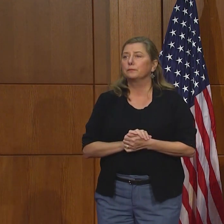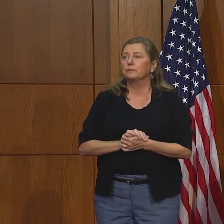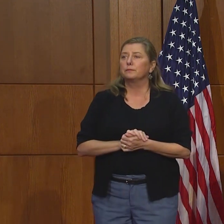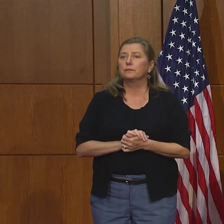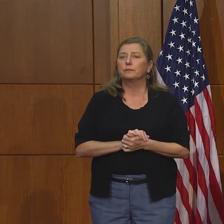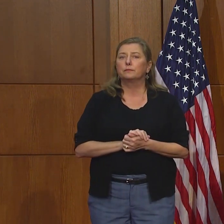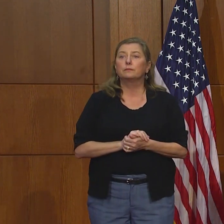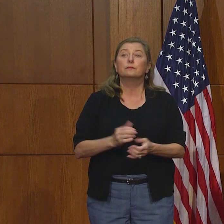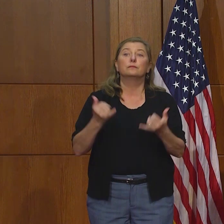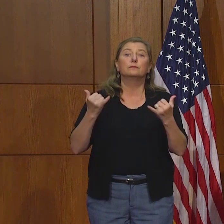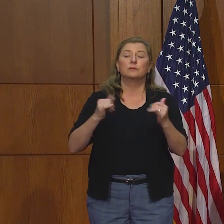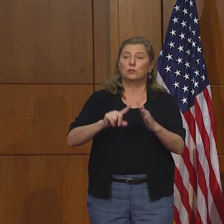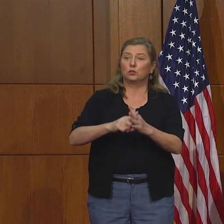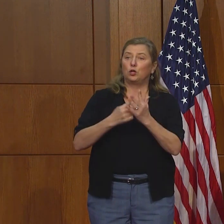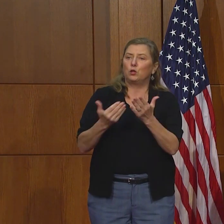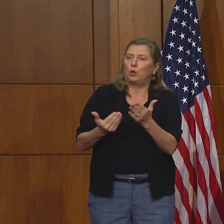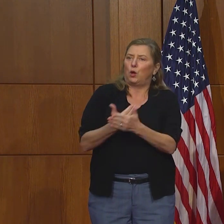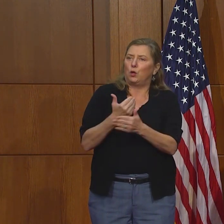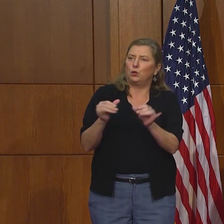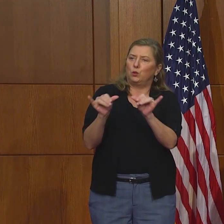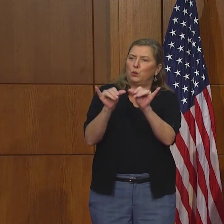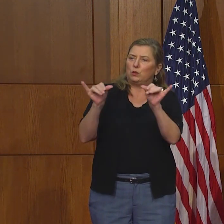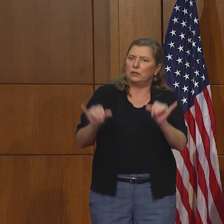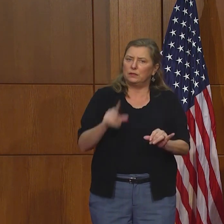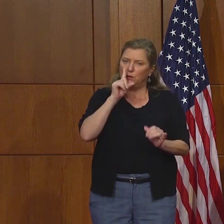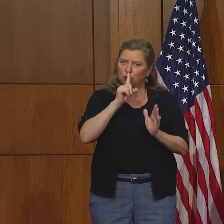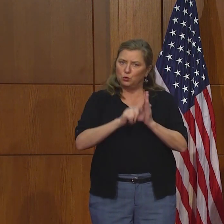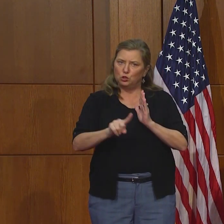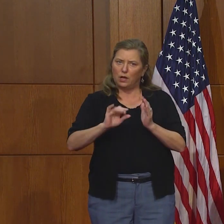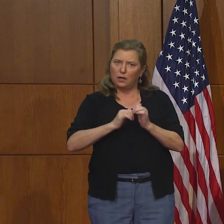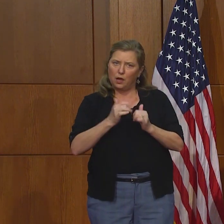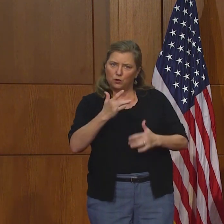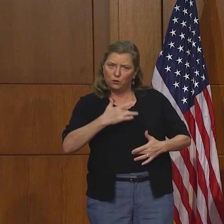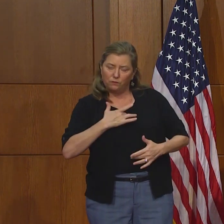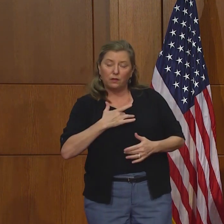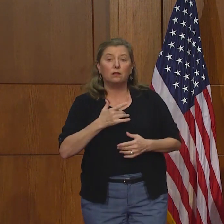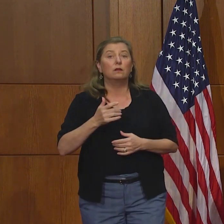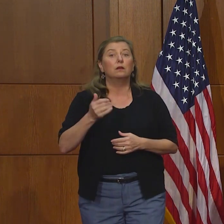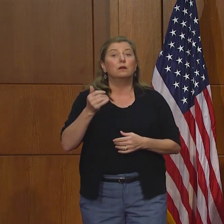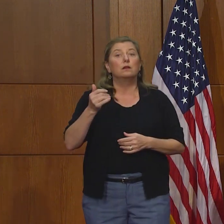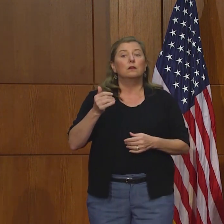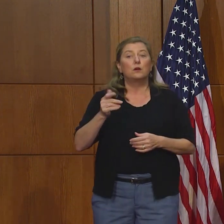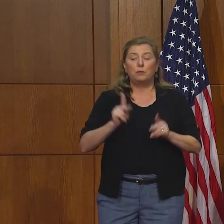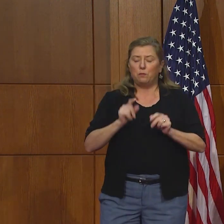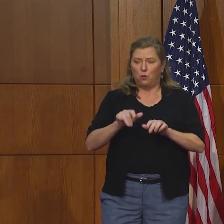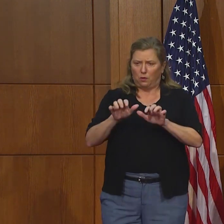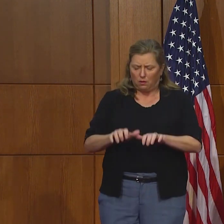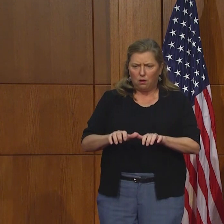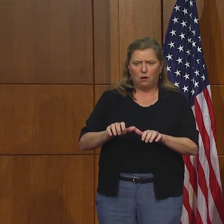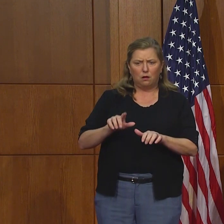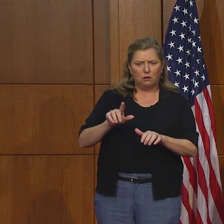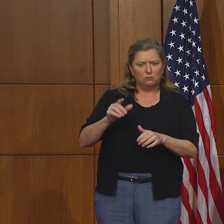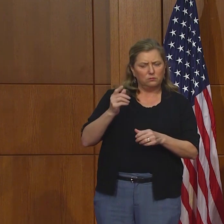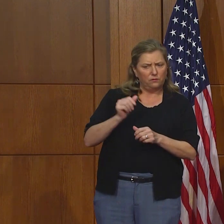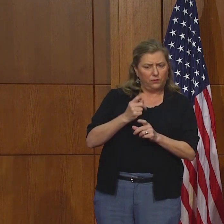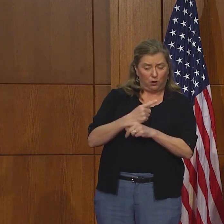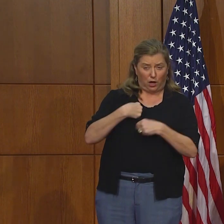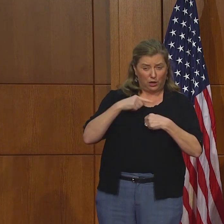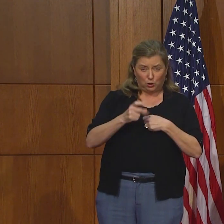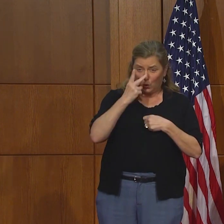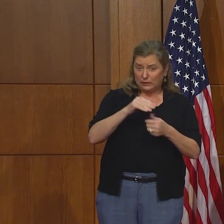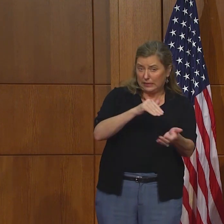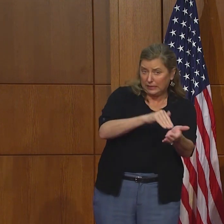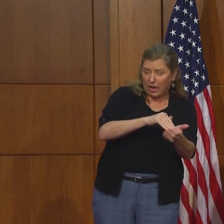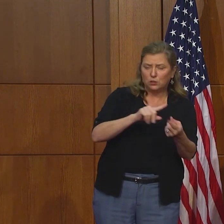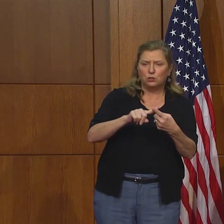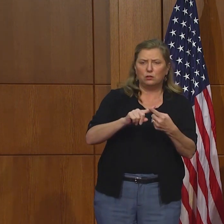lanzando un nuevo método para asesorar los síntomas de una persona, para ver si